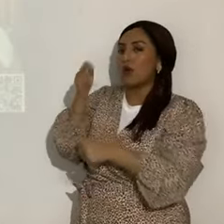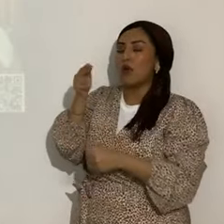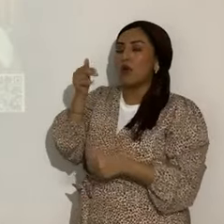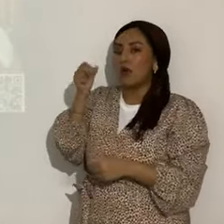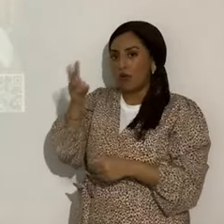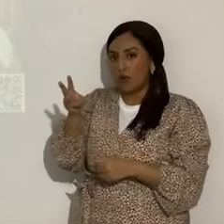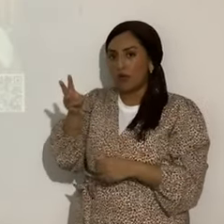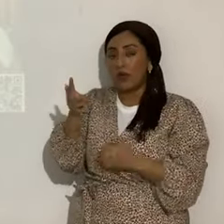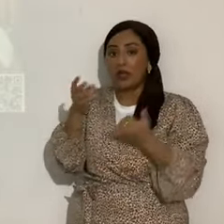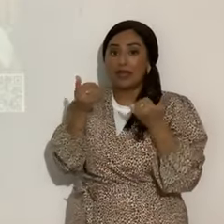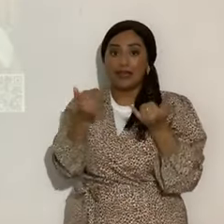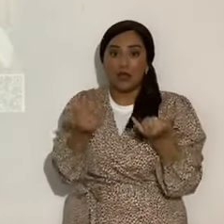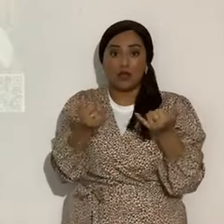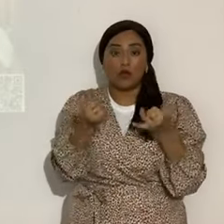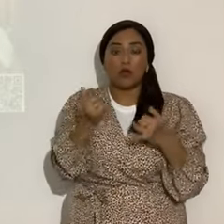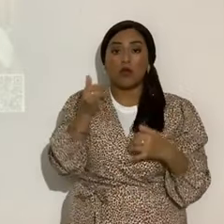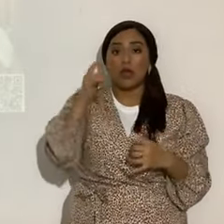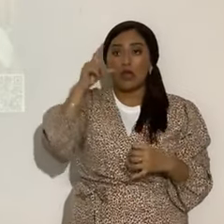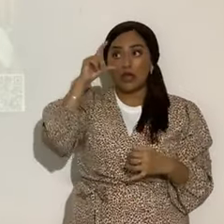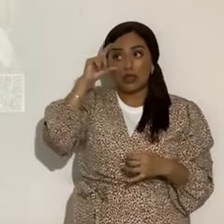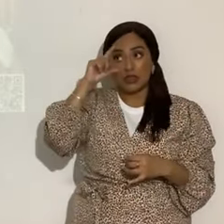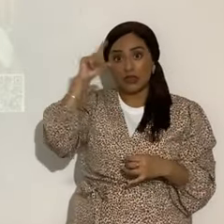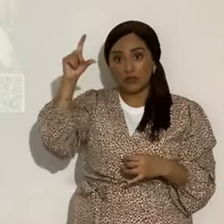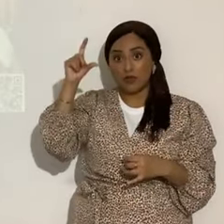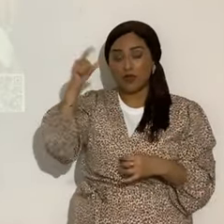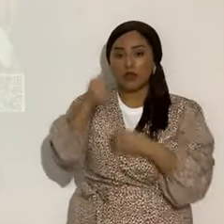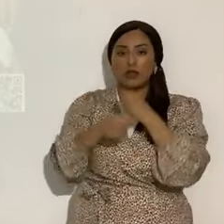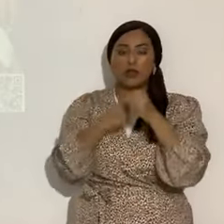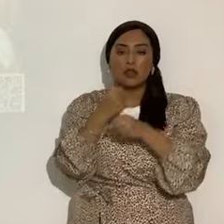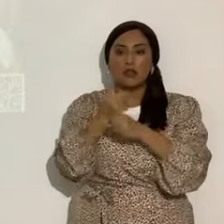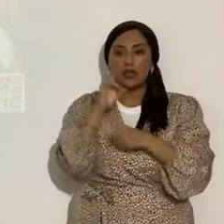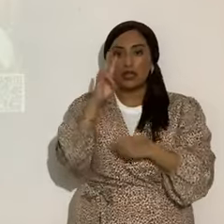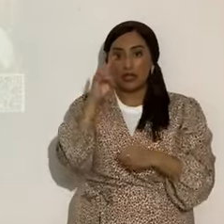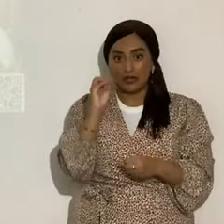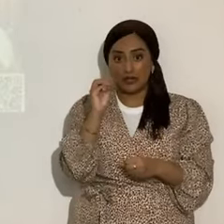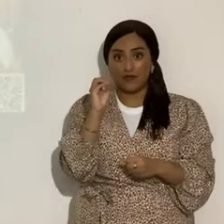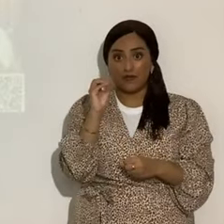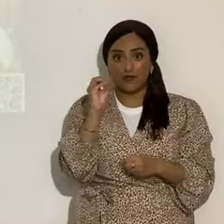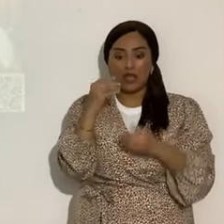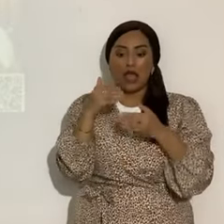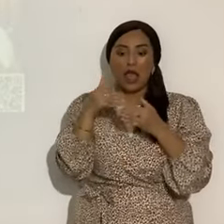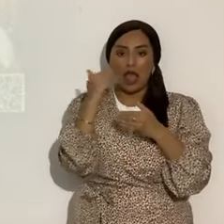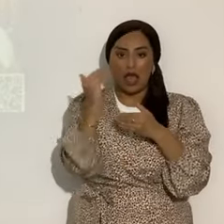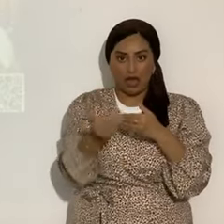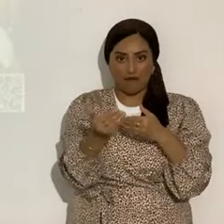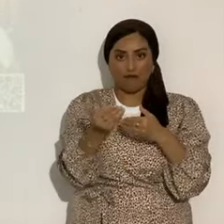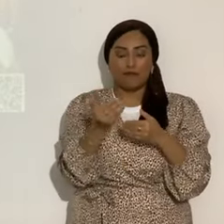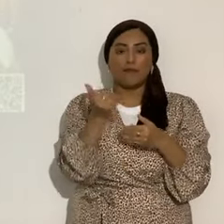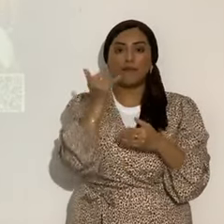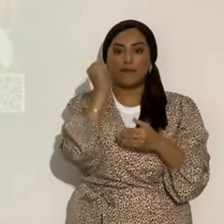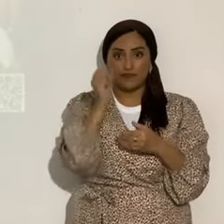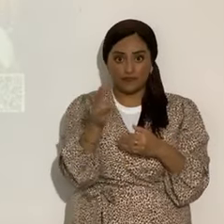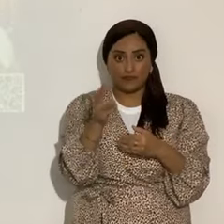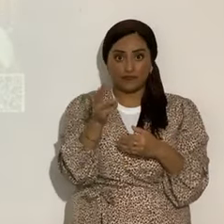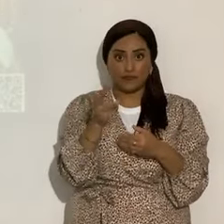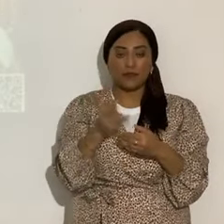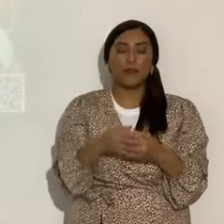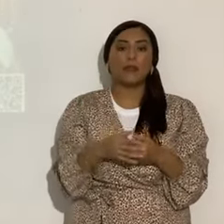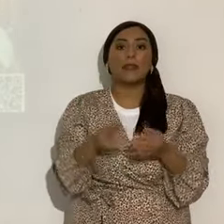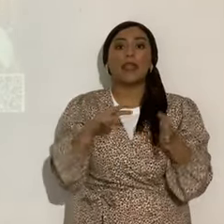Ahora, la luna, en el año 70, después de nuestro gran señor Yahshua Mashiach, representando